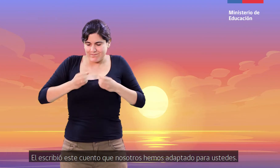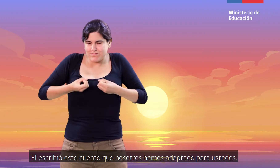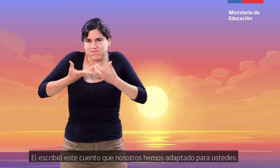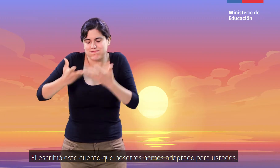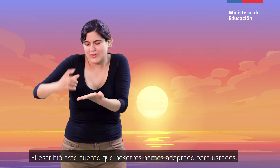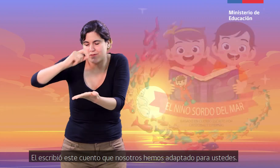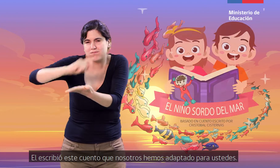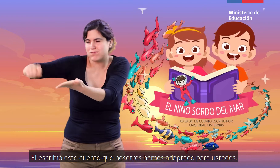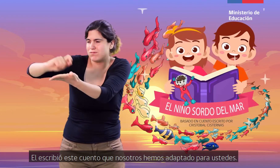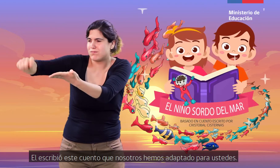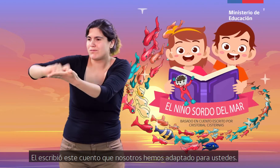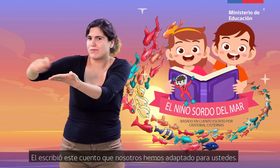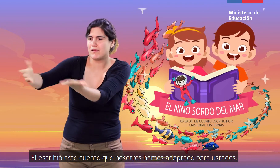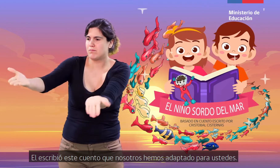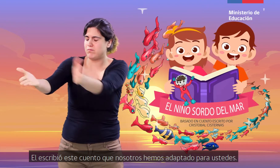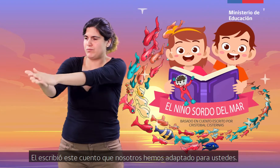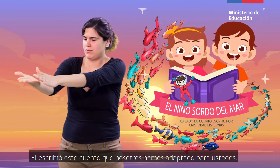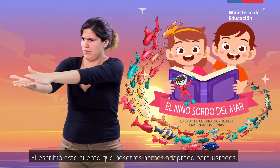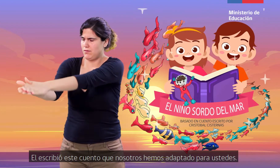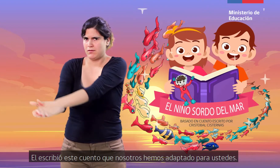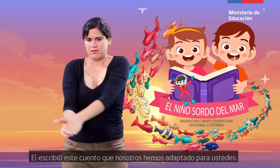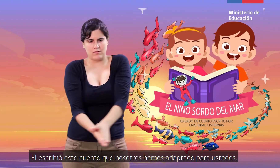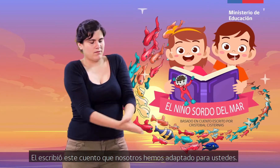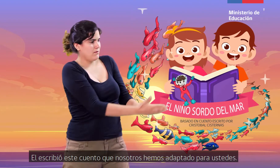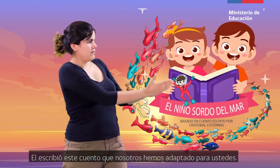Él escribió este cuento que nosotros hemos adaptado para ustedes.